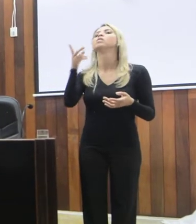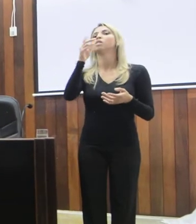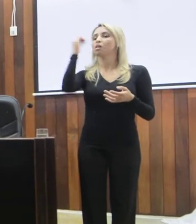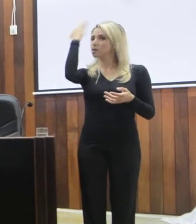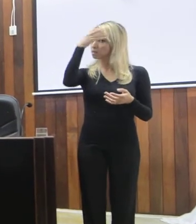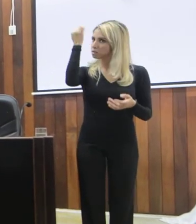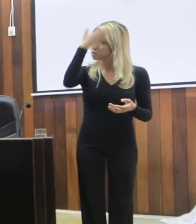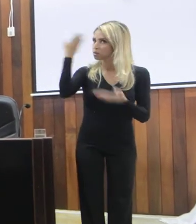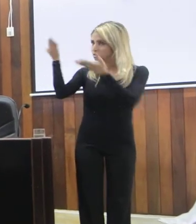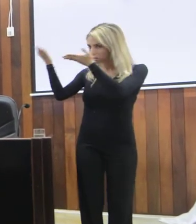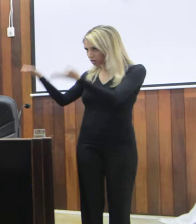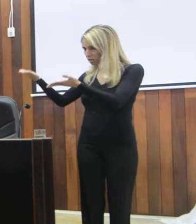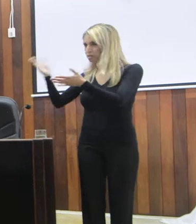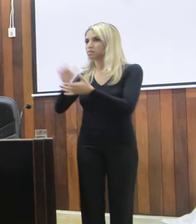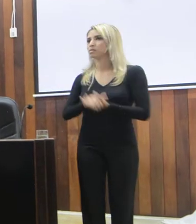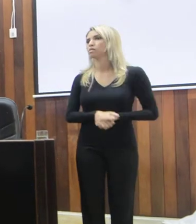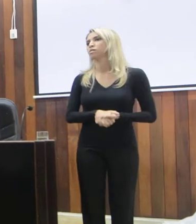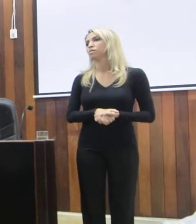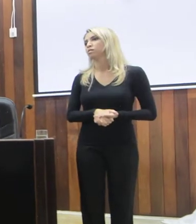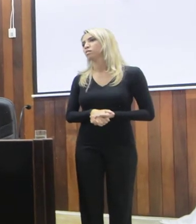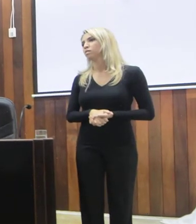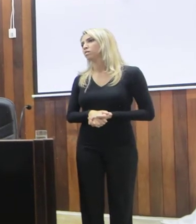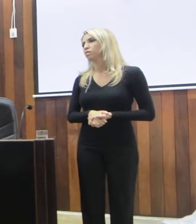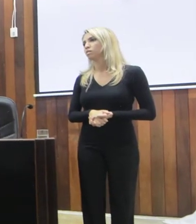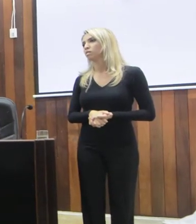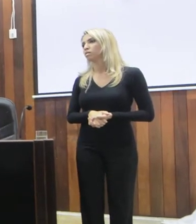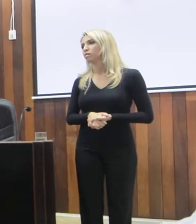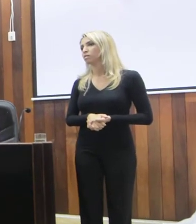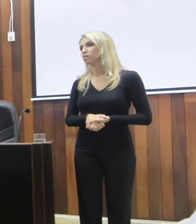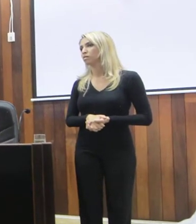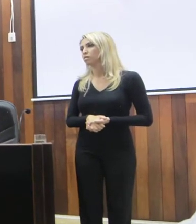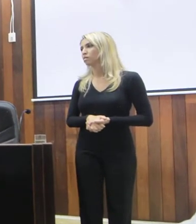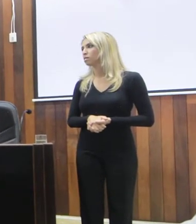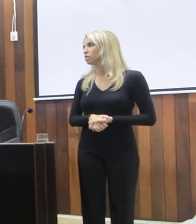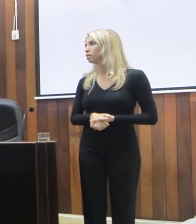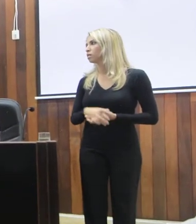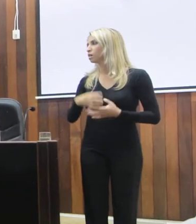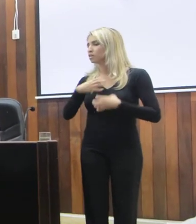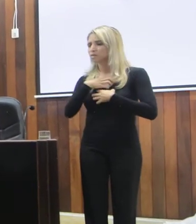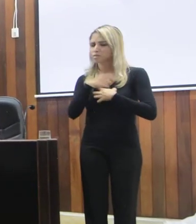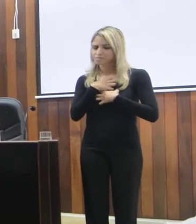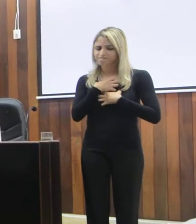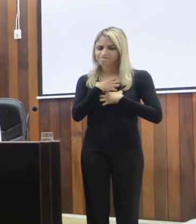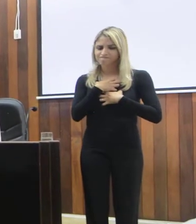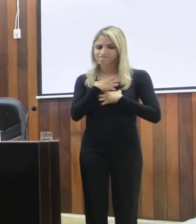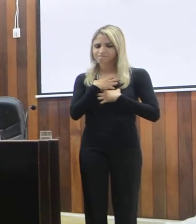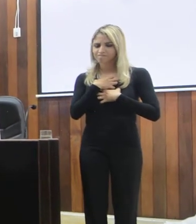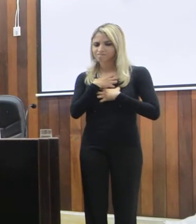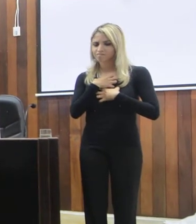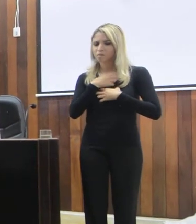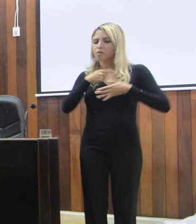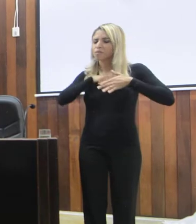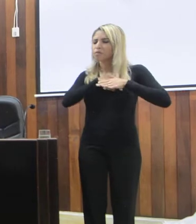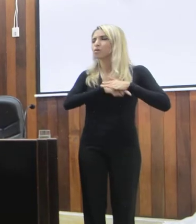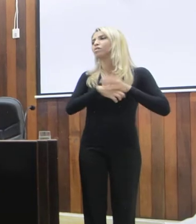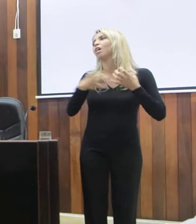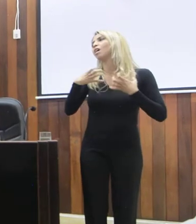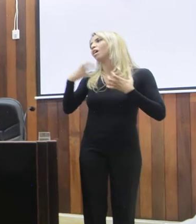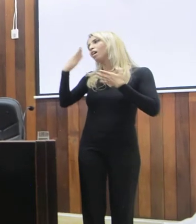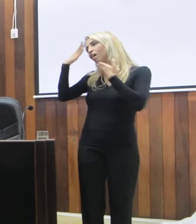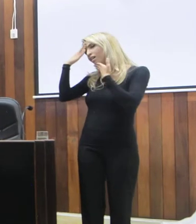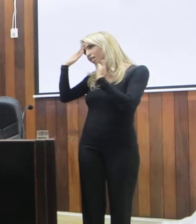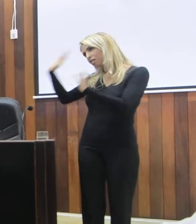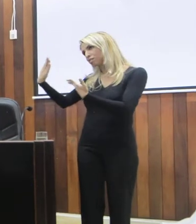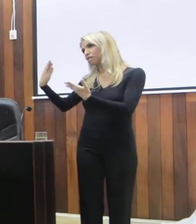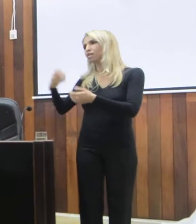Câmara, que será o vereador em geral. Então, do fundo do coração, Luiz, eu quero agradecer por